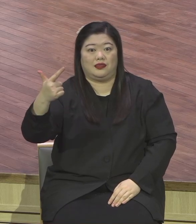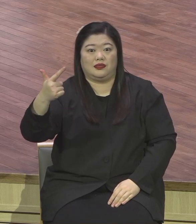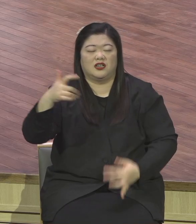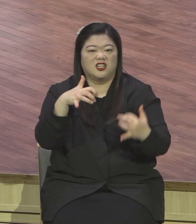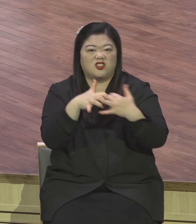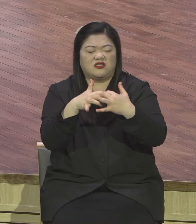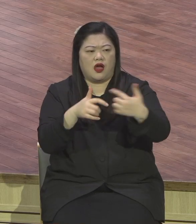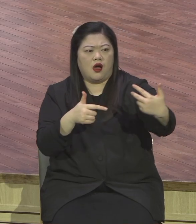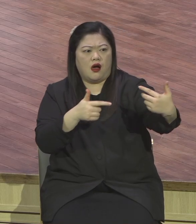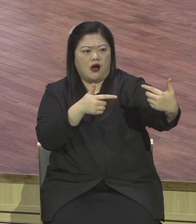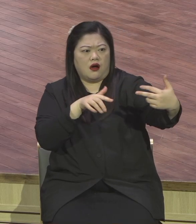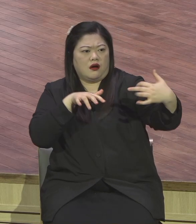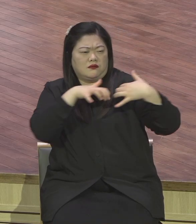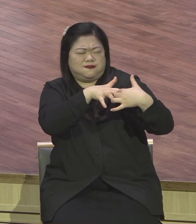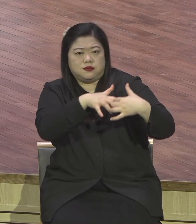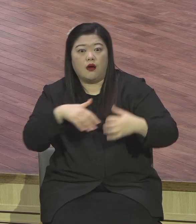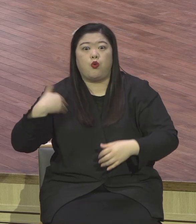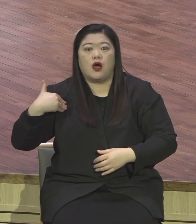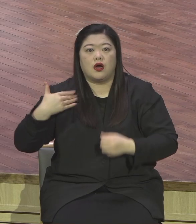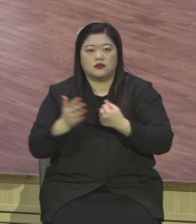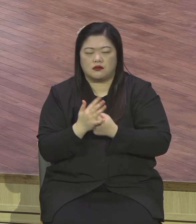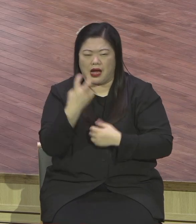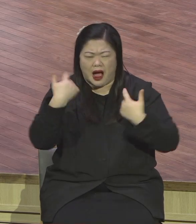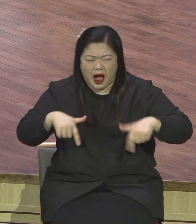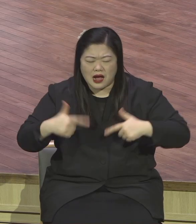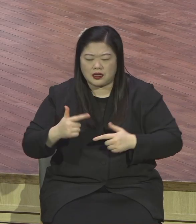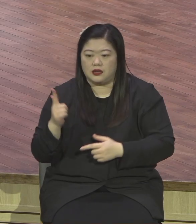24시간 긴장이 지금도